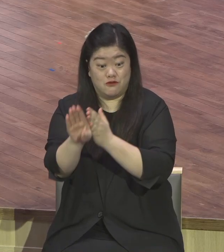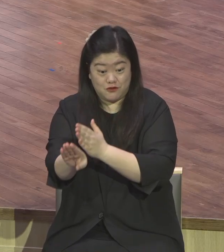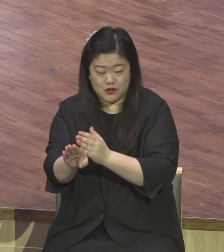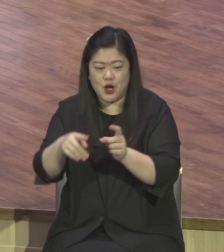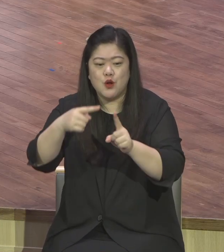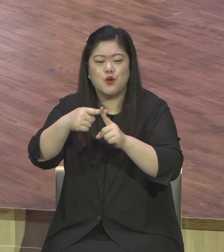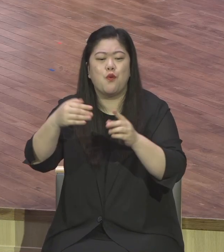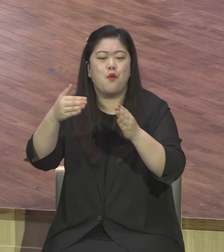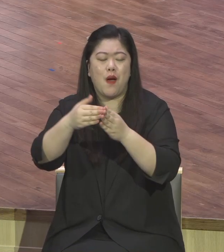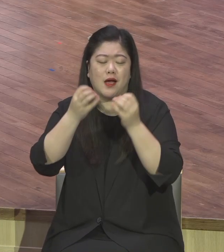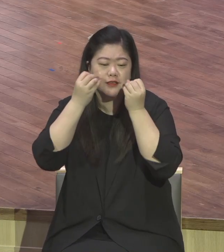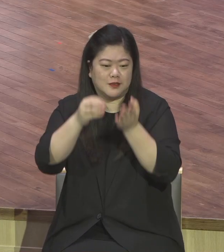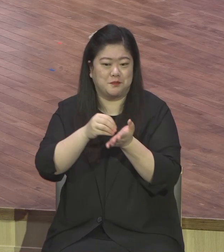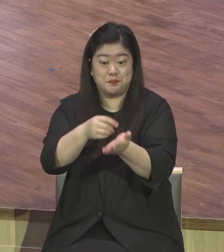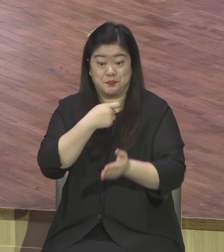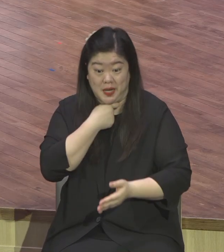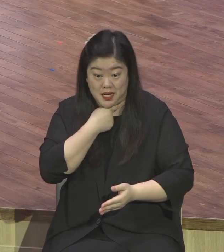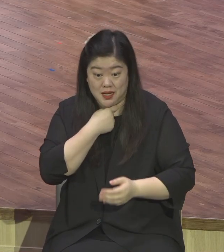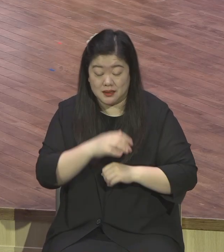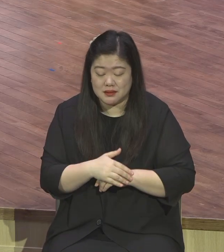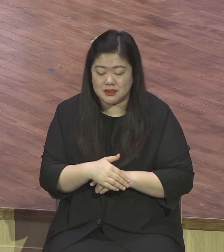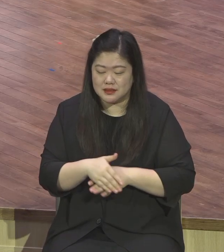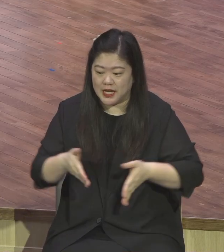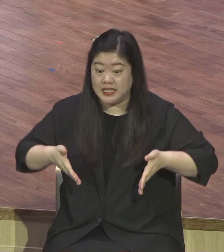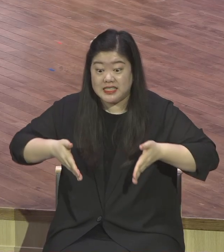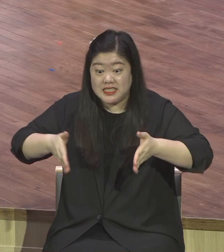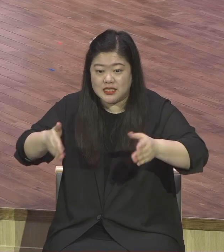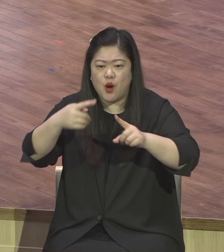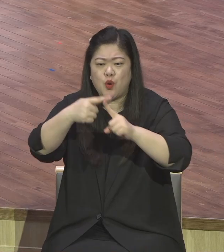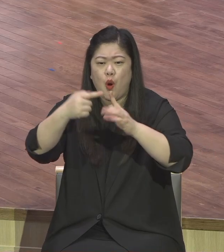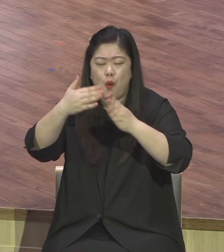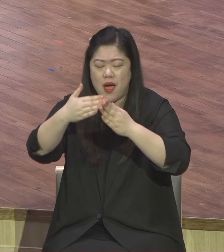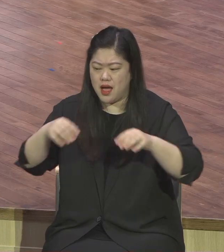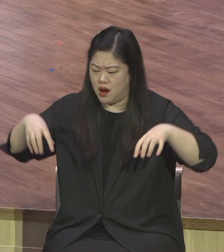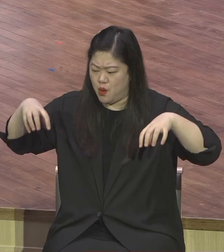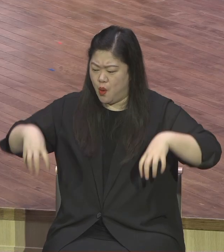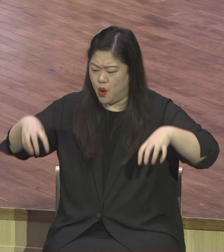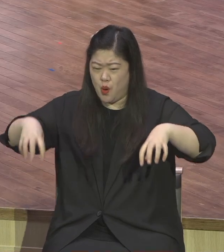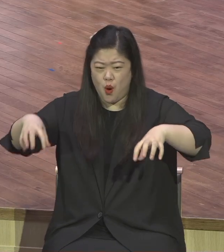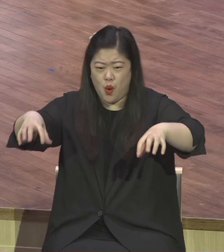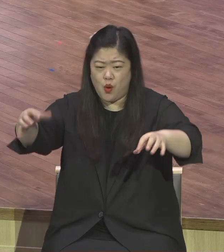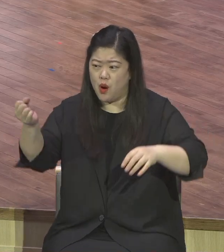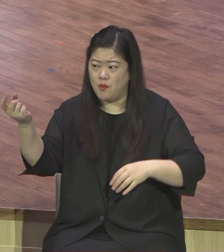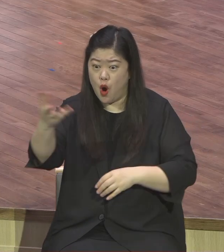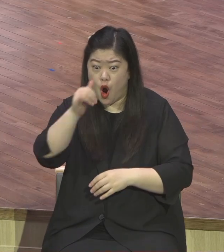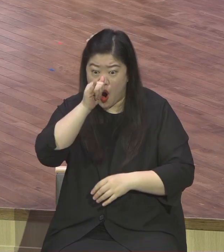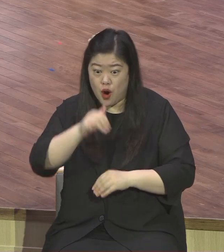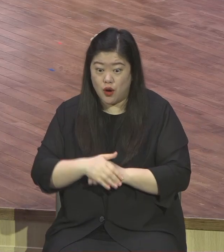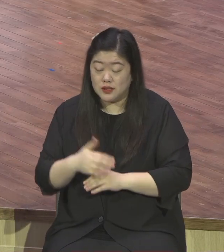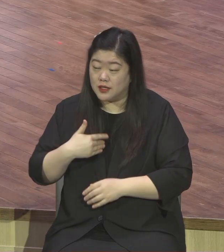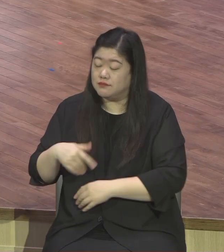그래서 아침에 길거리 길을 일단 나와봤는데 마침 교통정리하는 경찰이 있어요